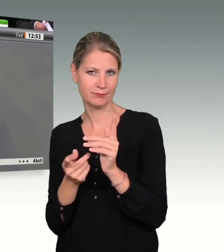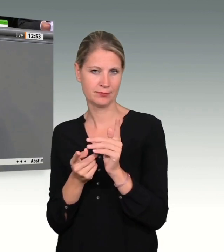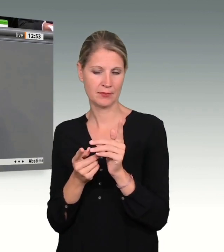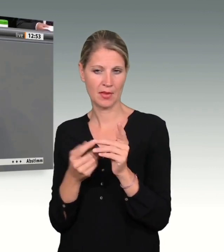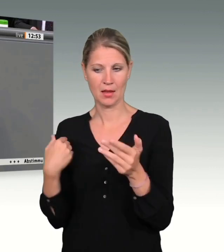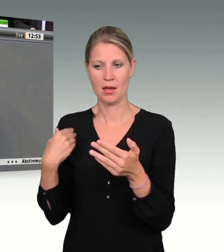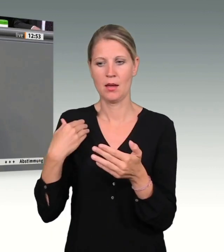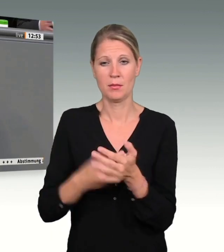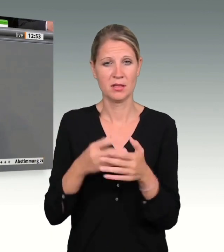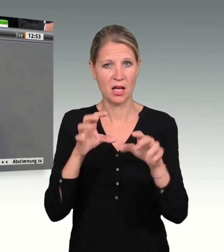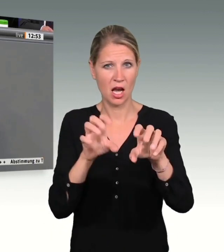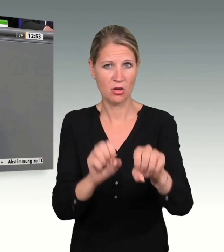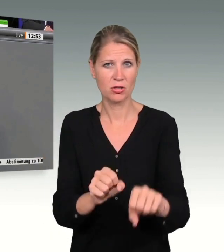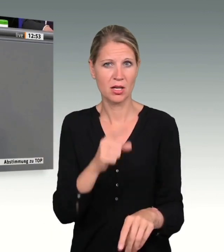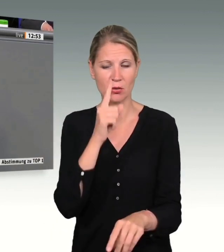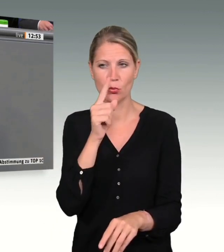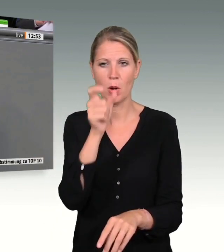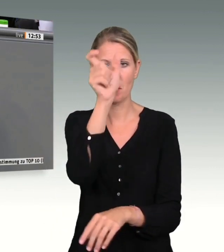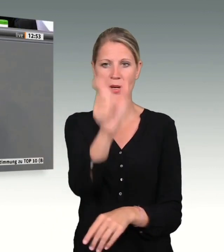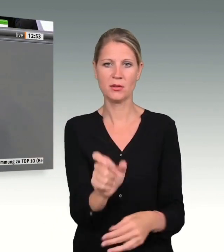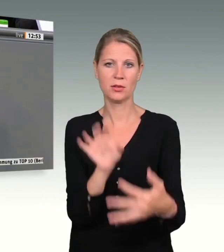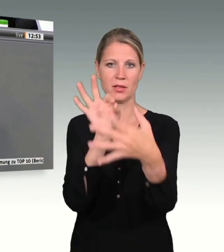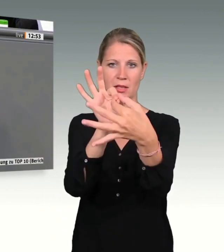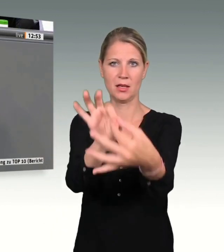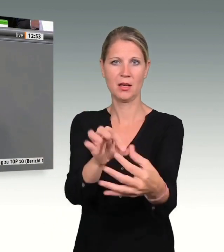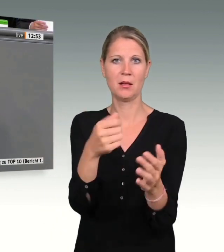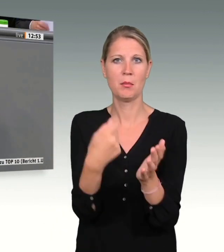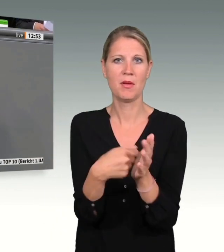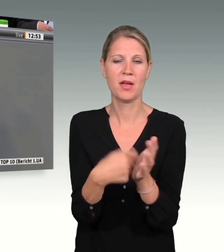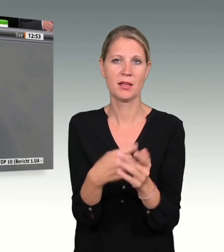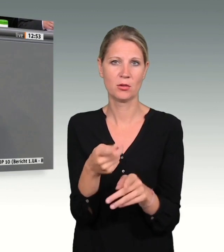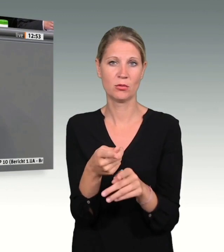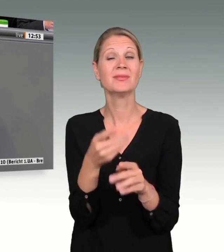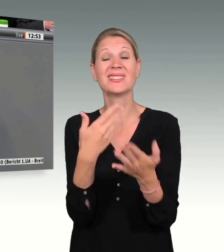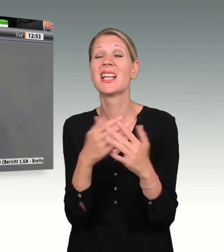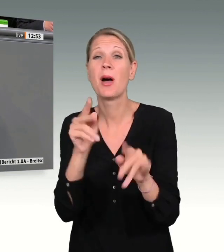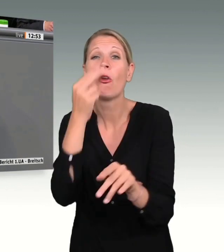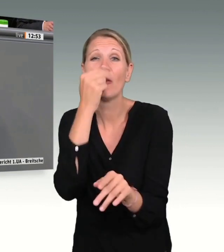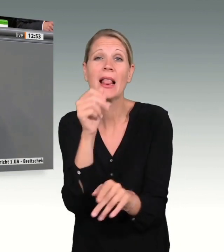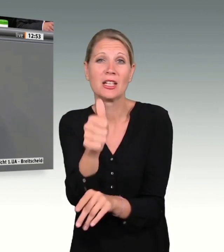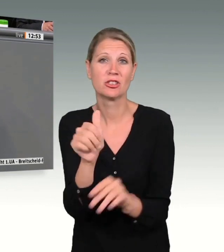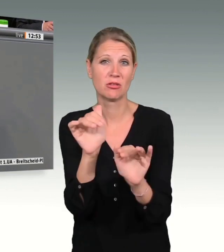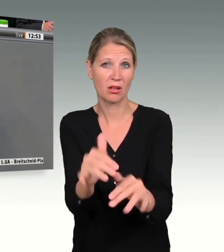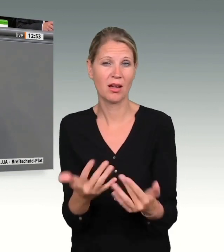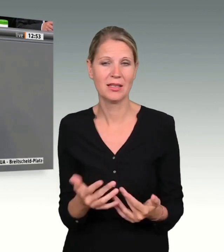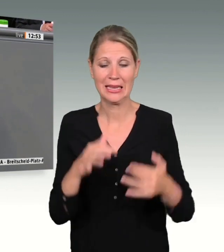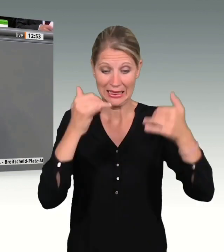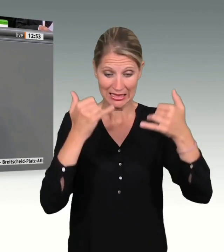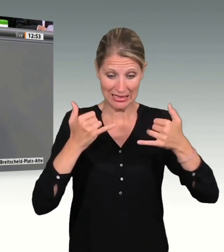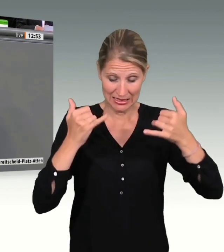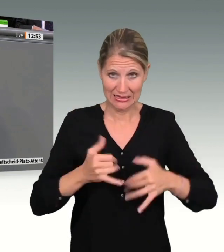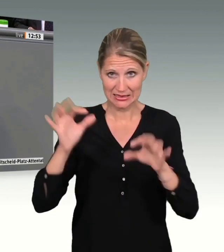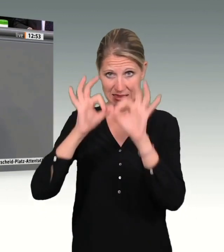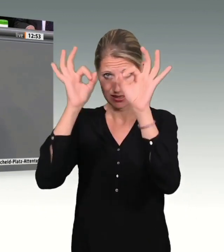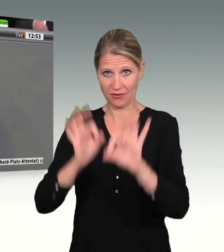Bewertung, und die hat im Ergebnis zu dieser Fehleinschätzung geführt. Jetzt werden Gefährder nicht mit 9, sondern mit 73